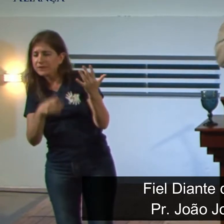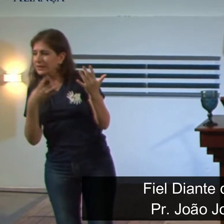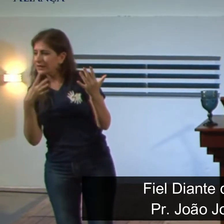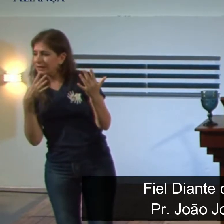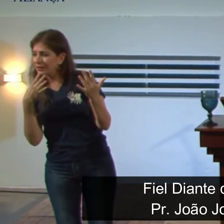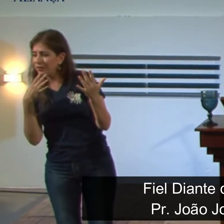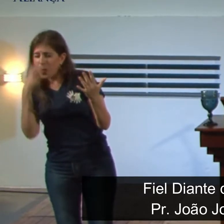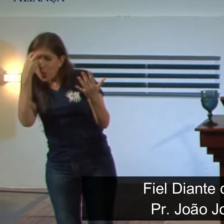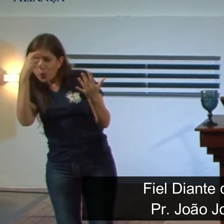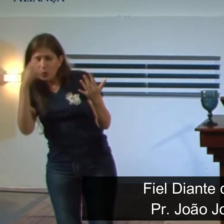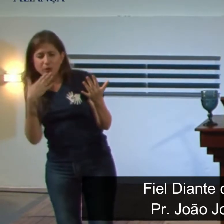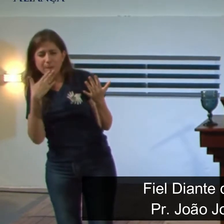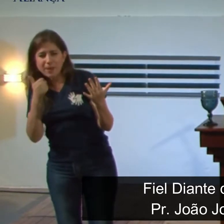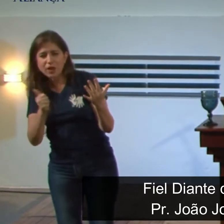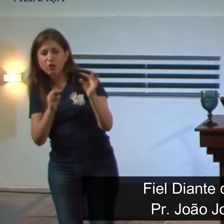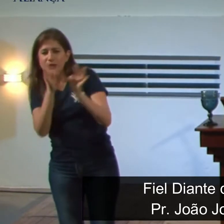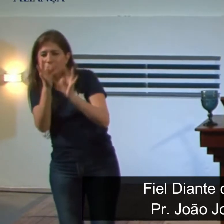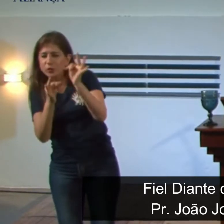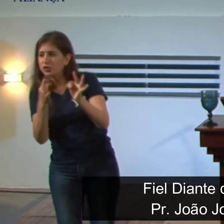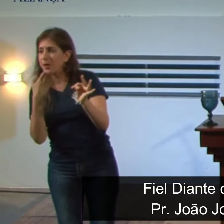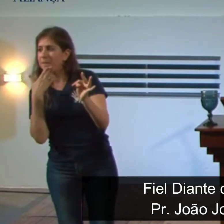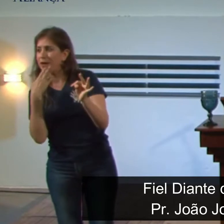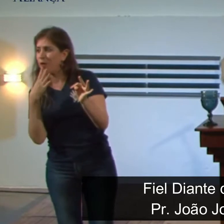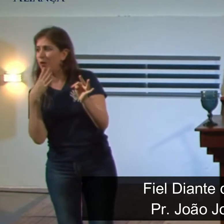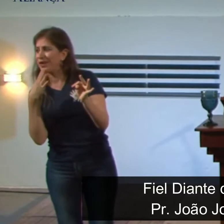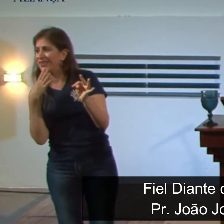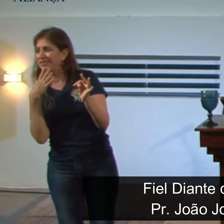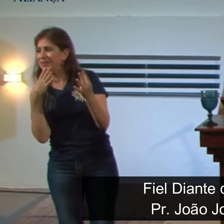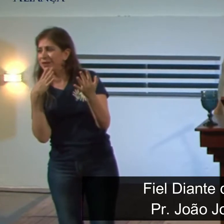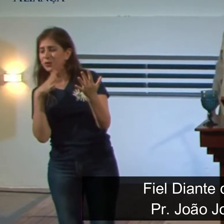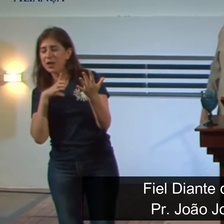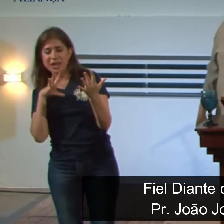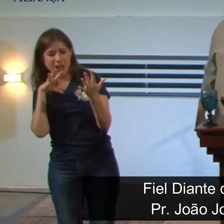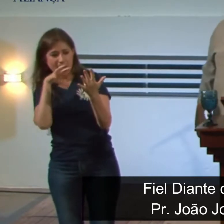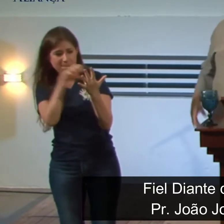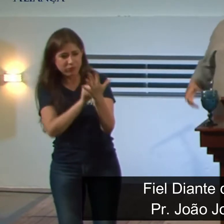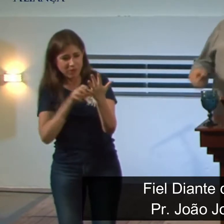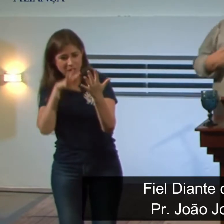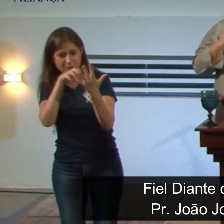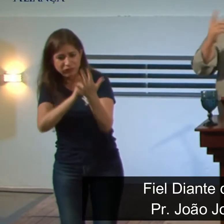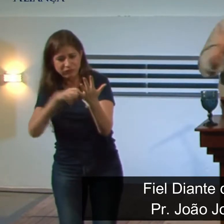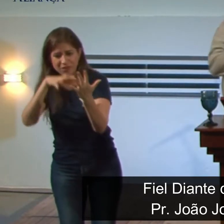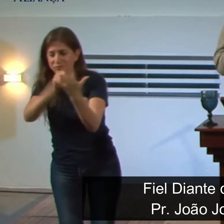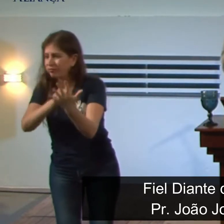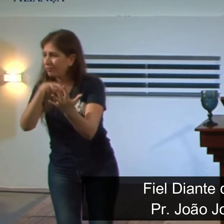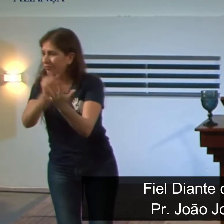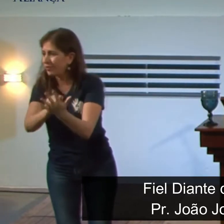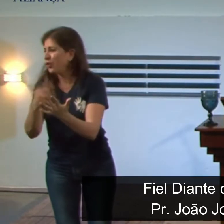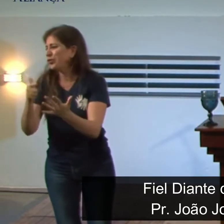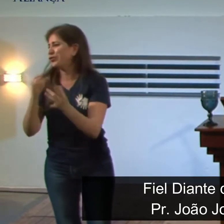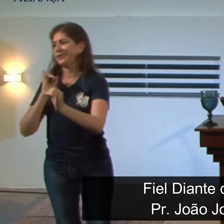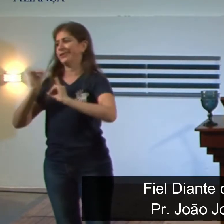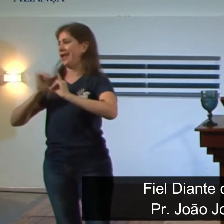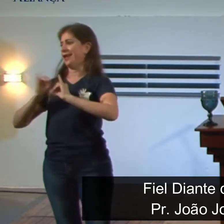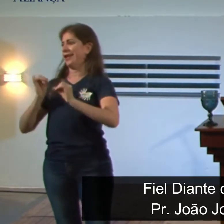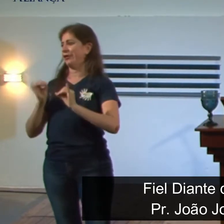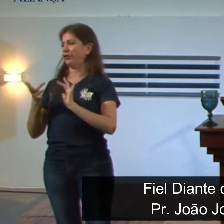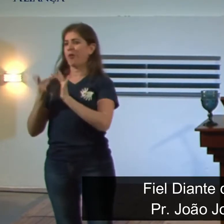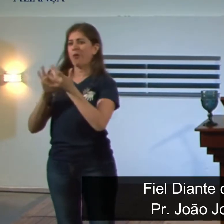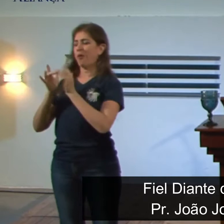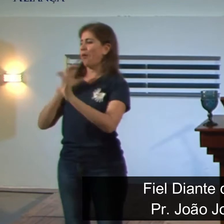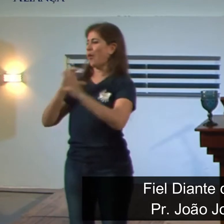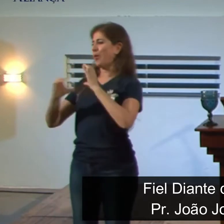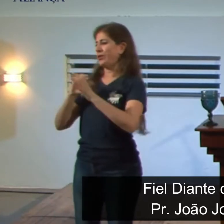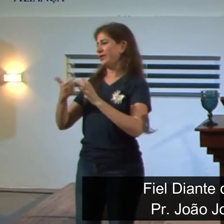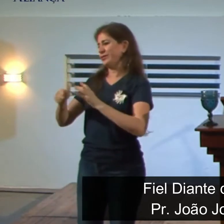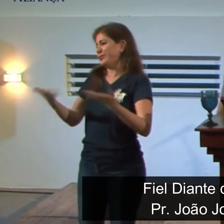proporções, melhor cultura, à melhor tecnologia, melhor conhecimento daquelas nações que tinham sido subjugadas. Afinal, não tinha internet para eles se comunicarem e saberem